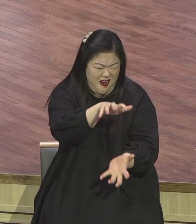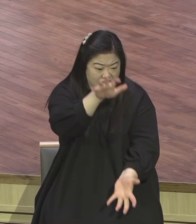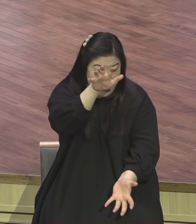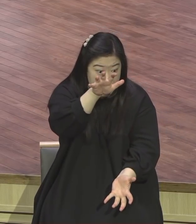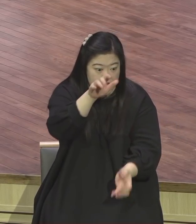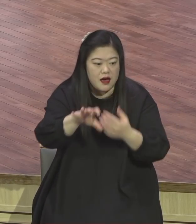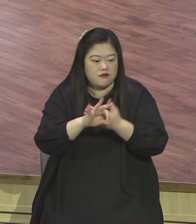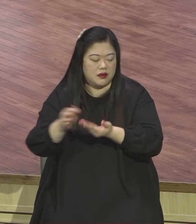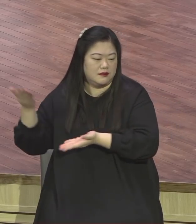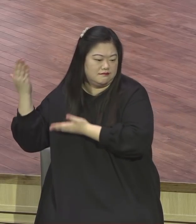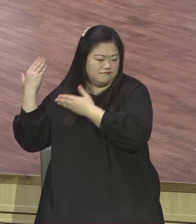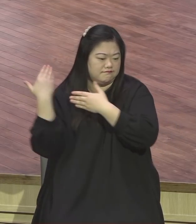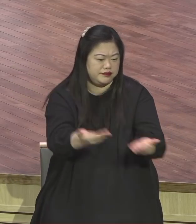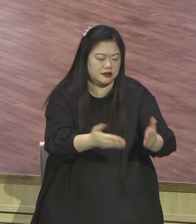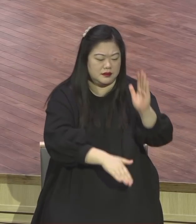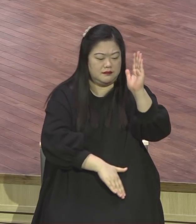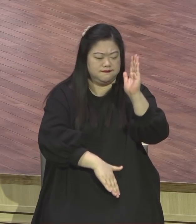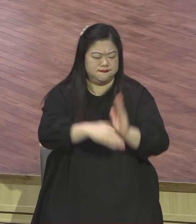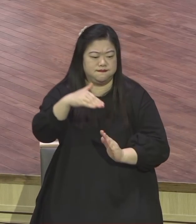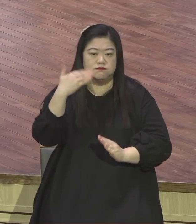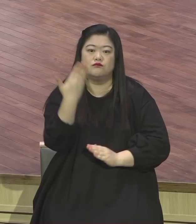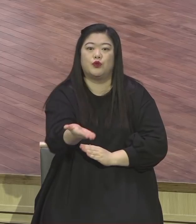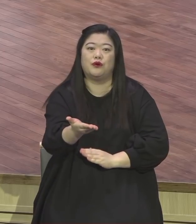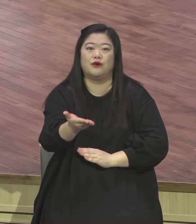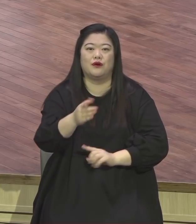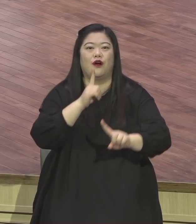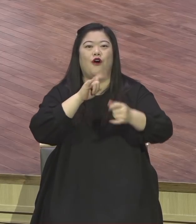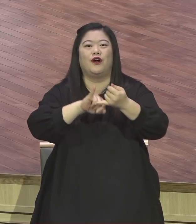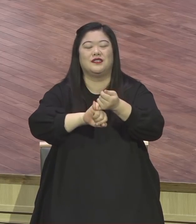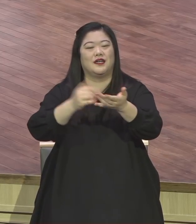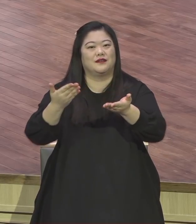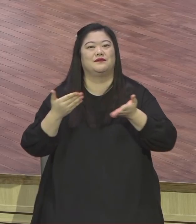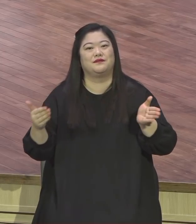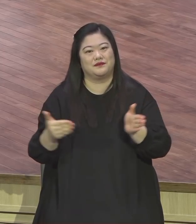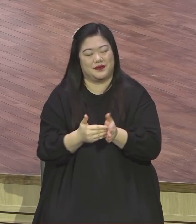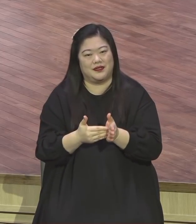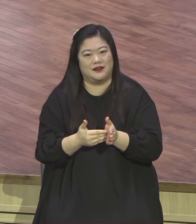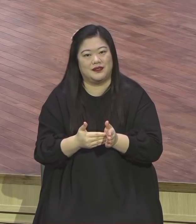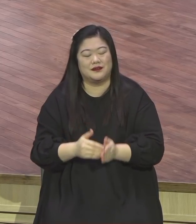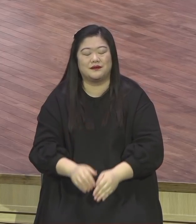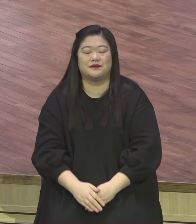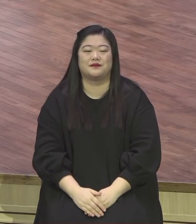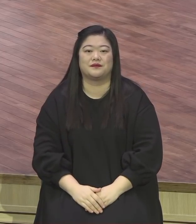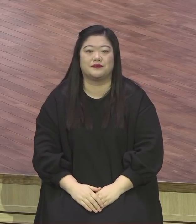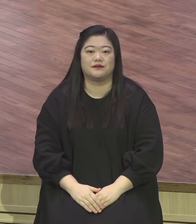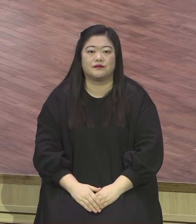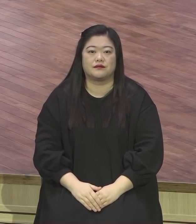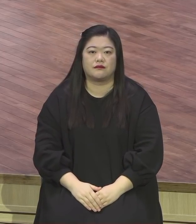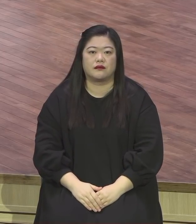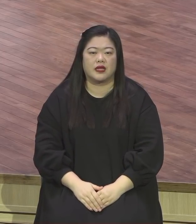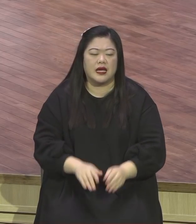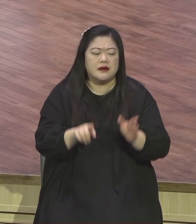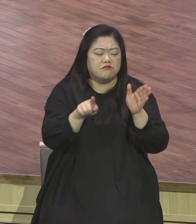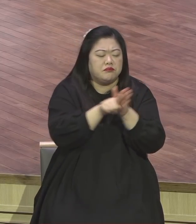우리가 신년에 받았습니다. 믿음의 입, 기도의 입, 입을